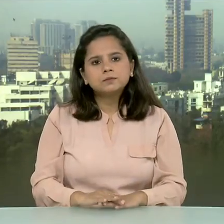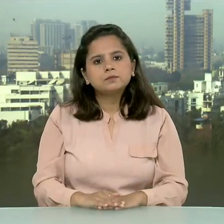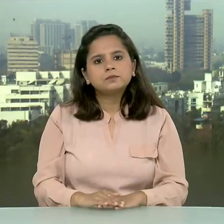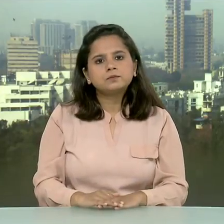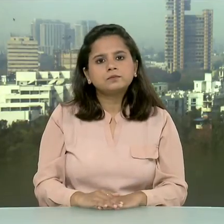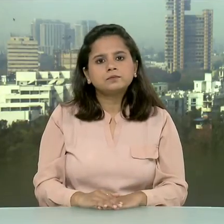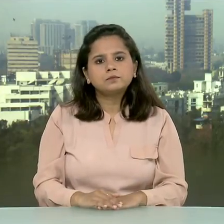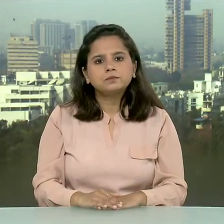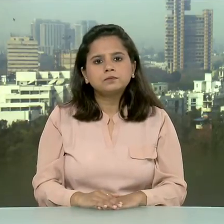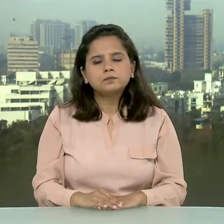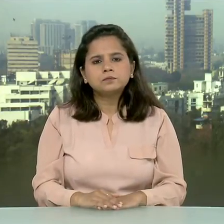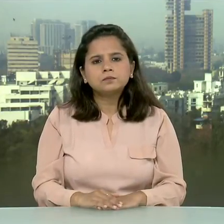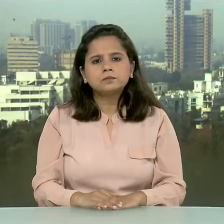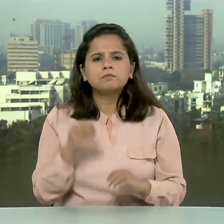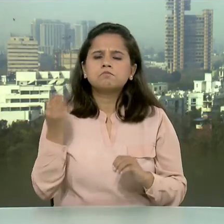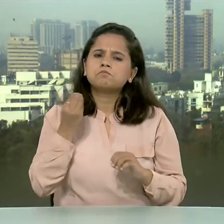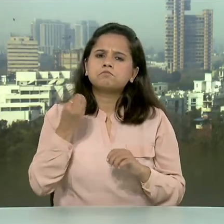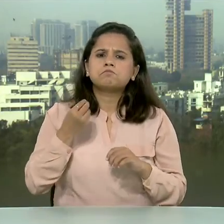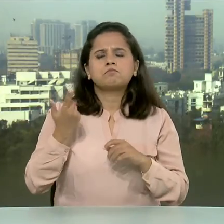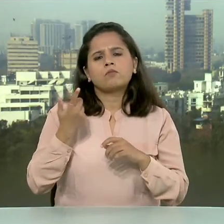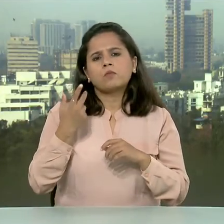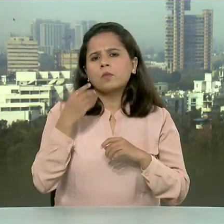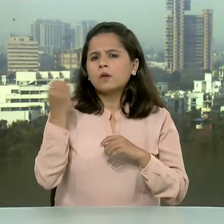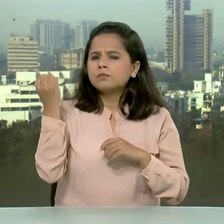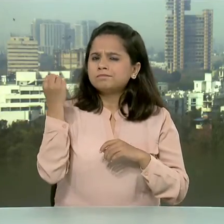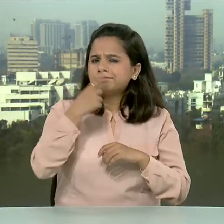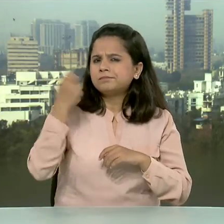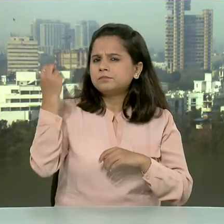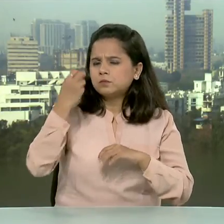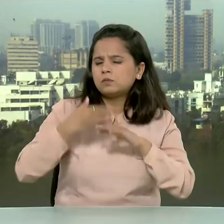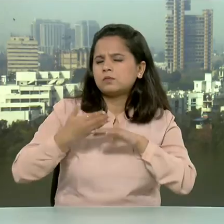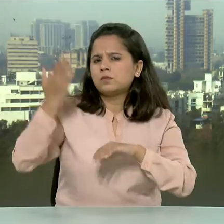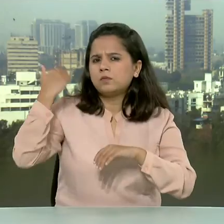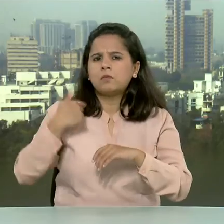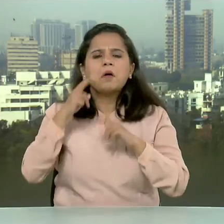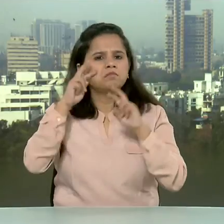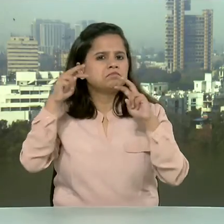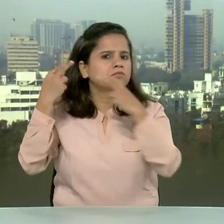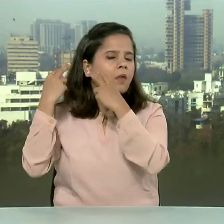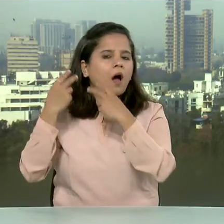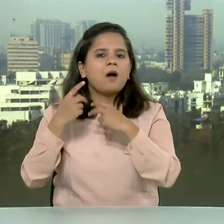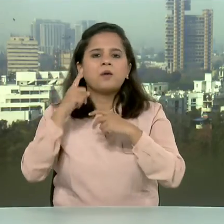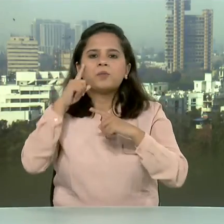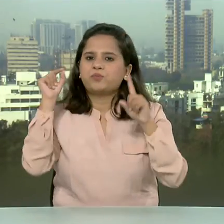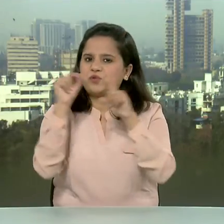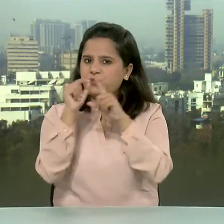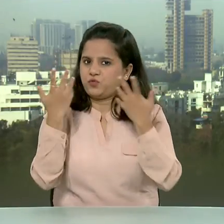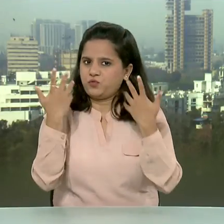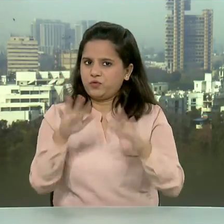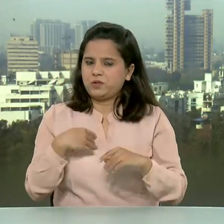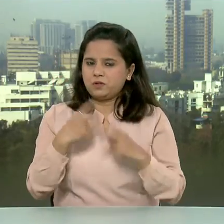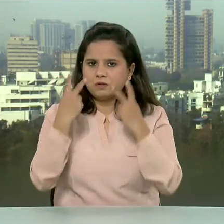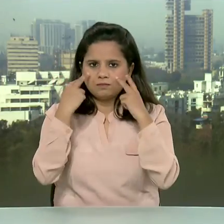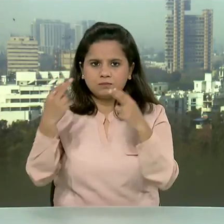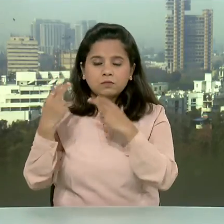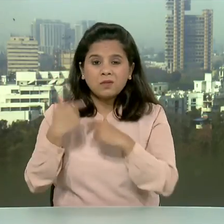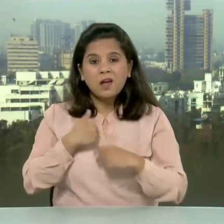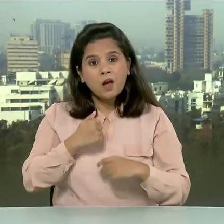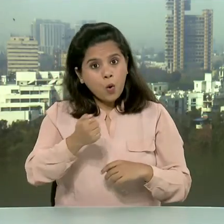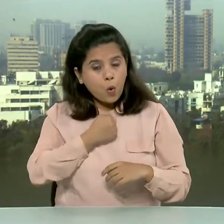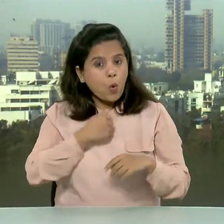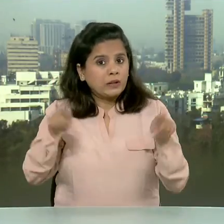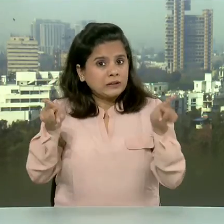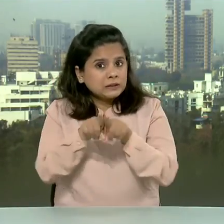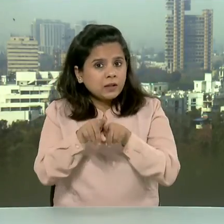पिछले कई महीनों की घटनाओं ने यह स्पष्ट कर दिया है कि हमारे जैसे